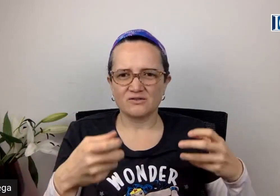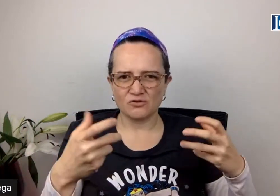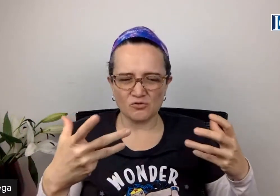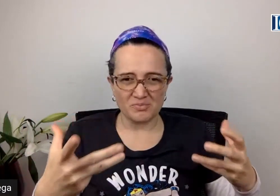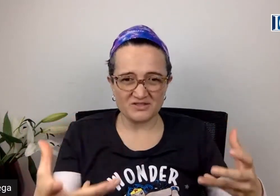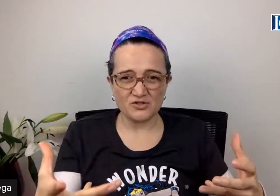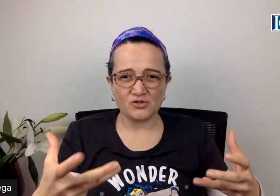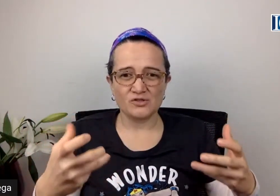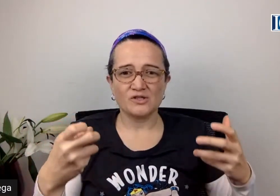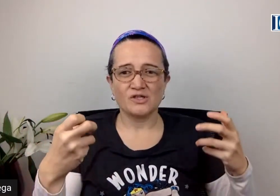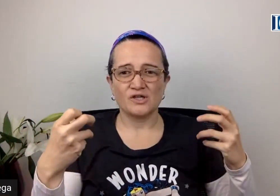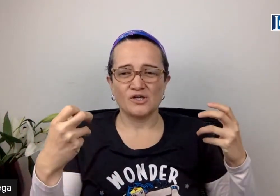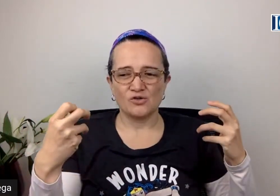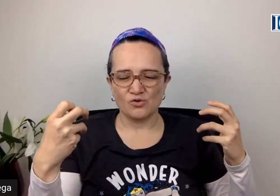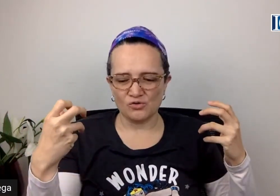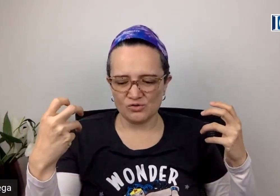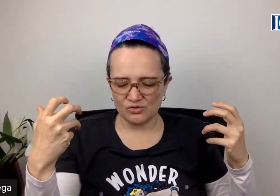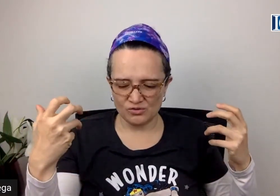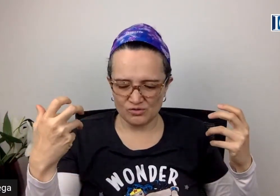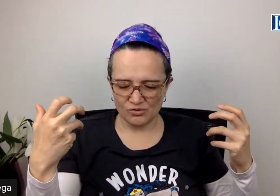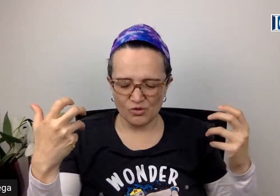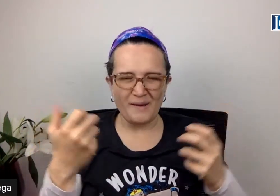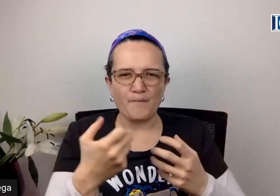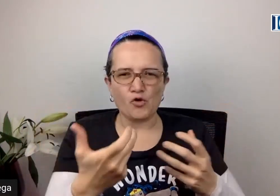con compasión, con amor.